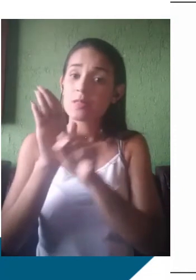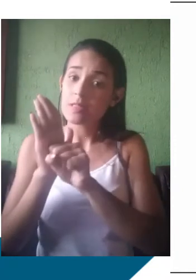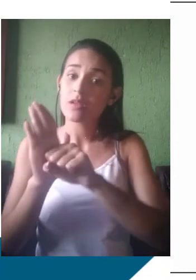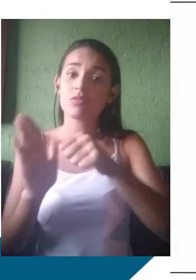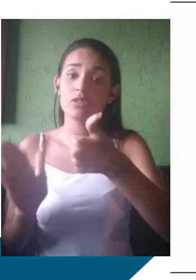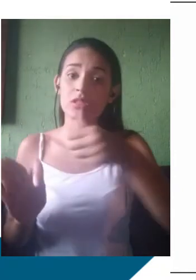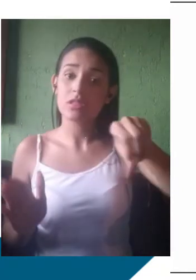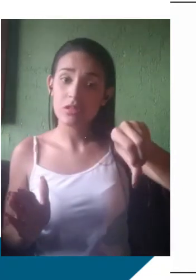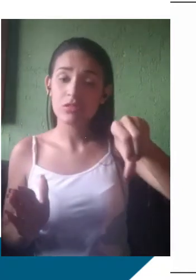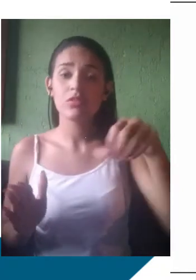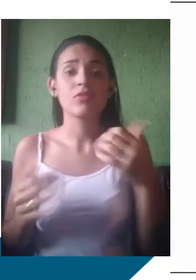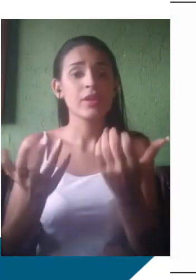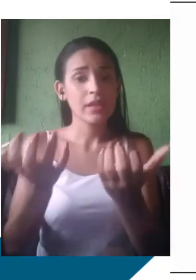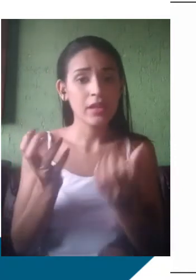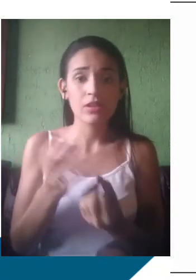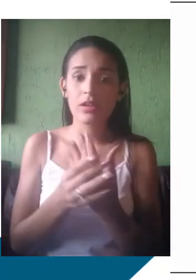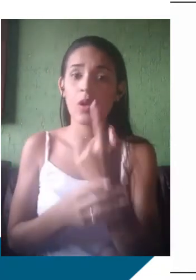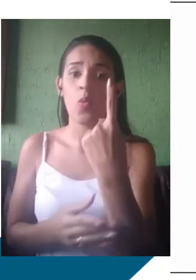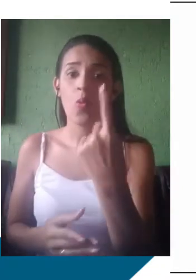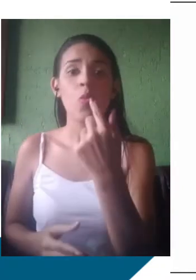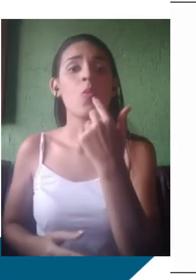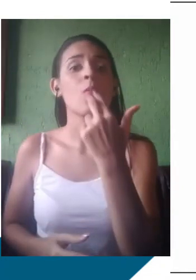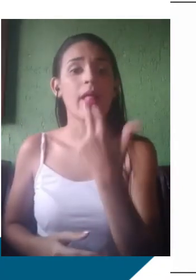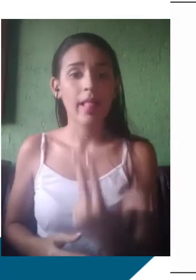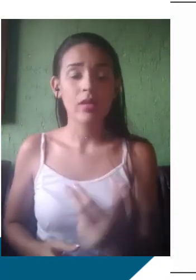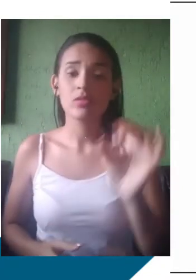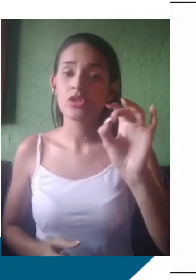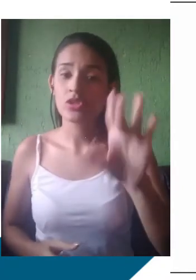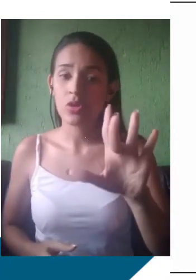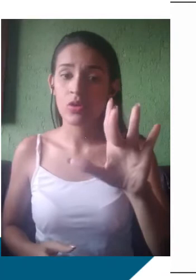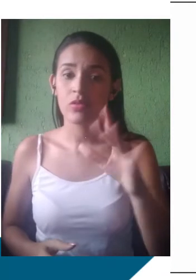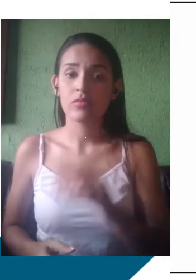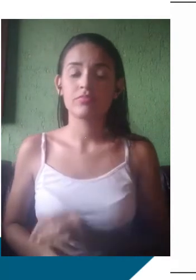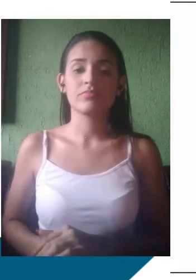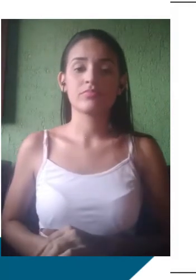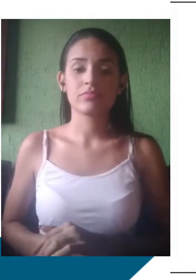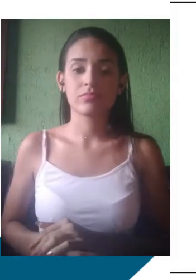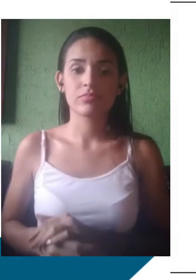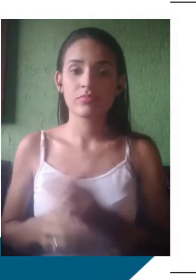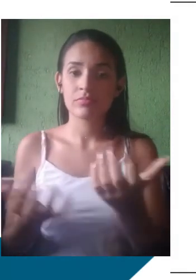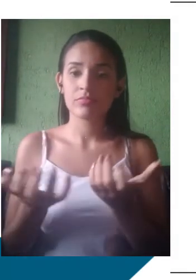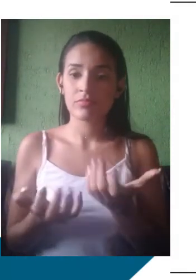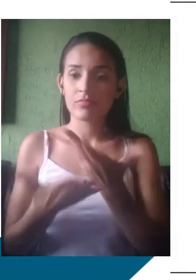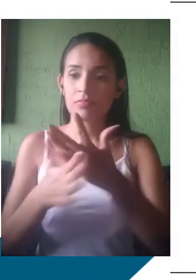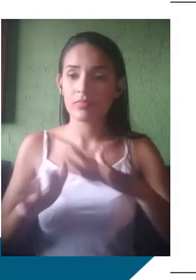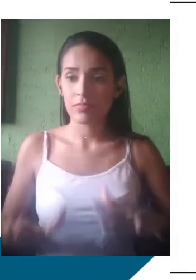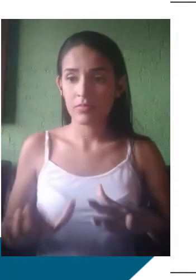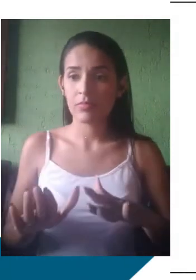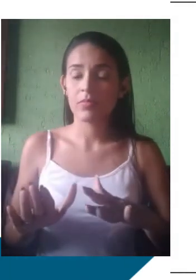língua, tornando-a unitária e homogênea e combatendo as mudanças e as variações. Então, a gente precisa